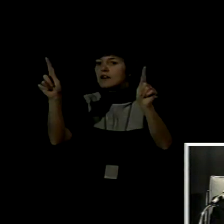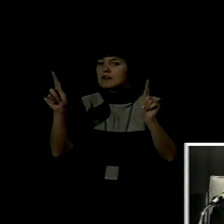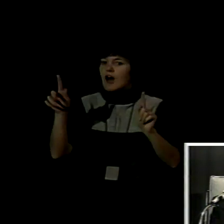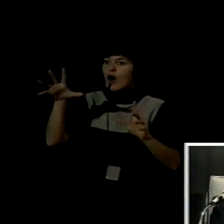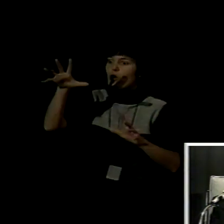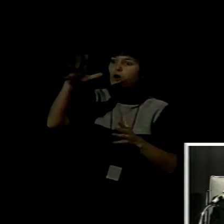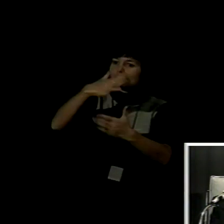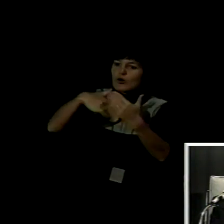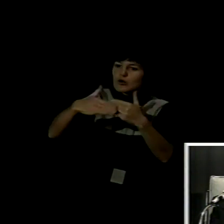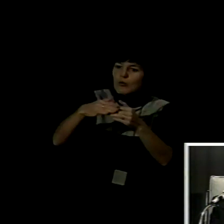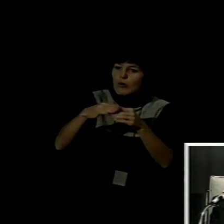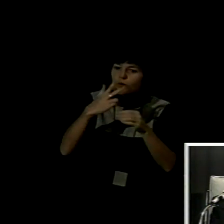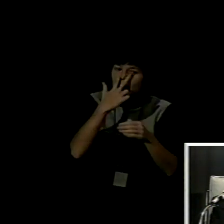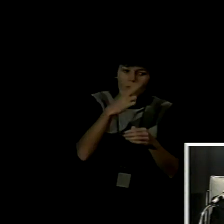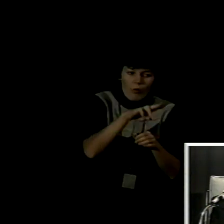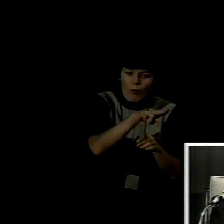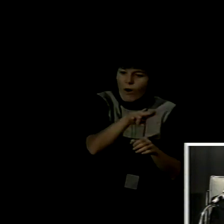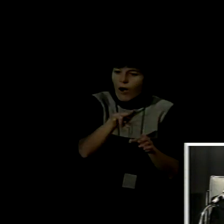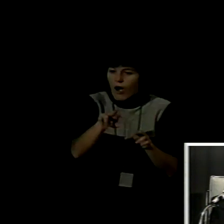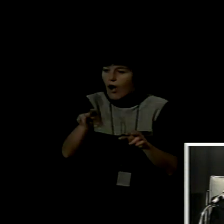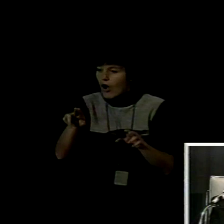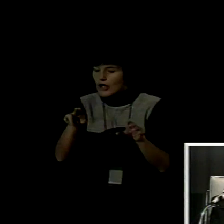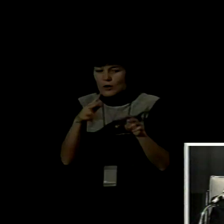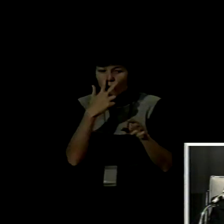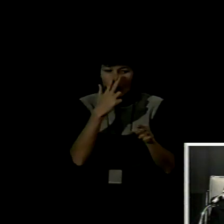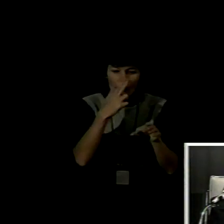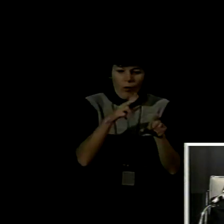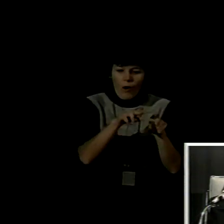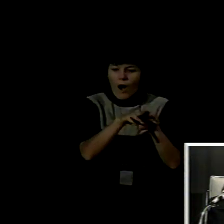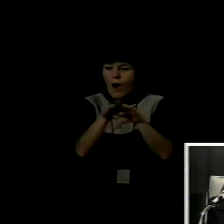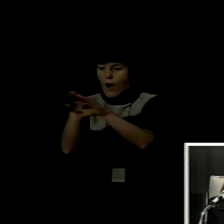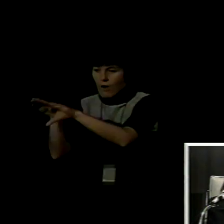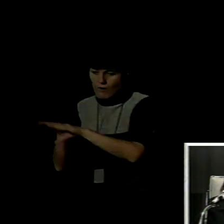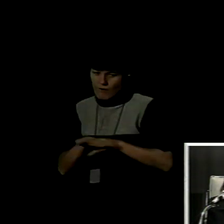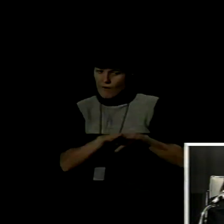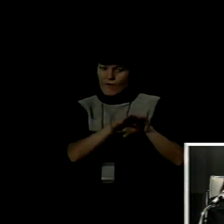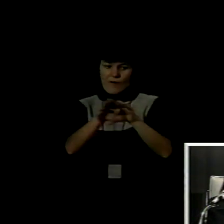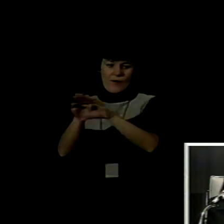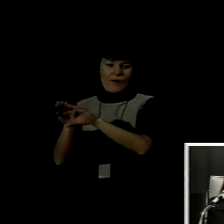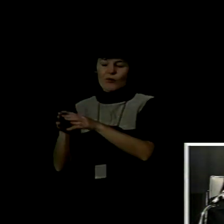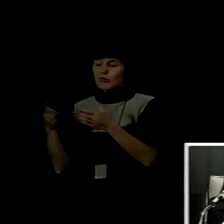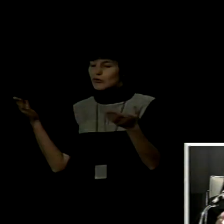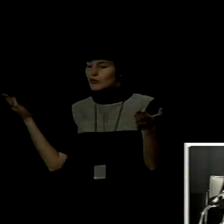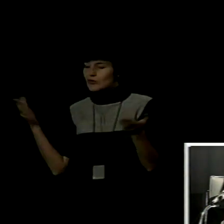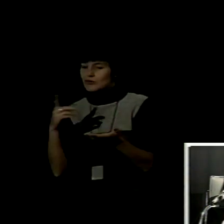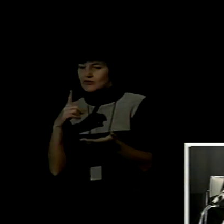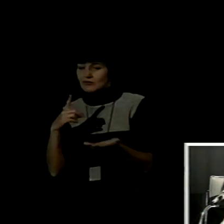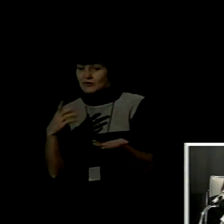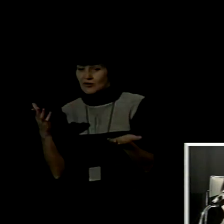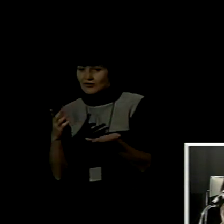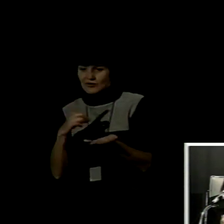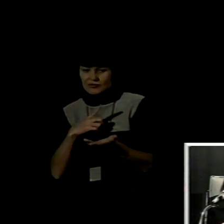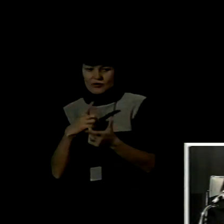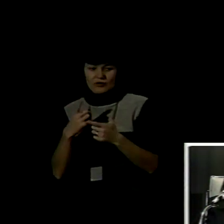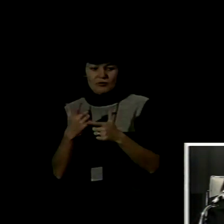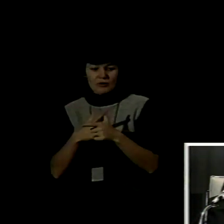situaciones educativas que enfrentamos. Los responsables del proceso educativo los actores